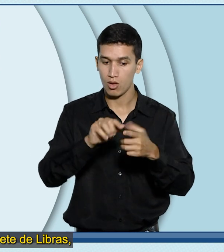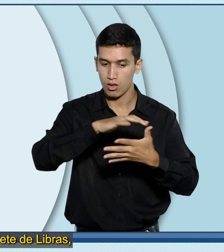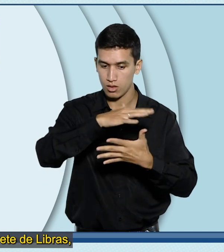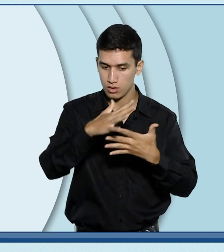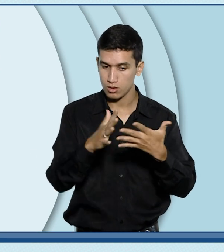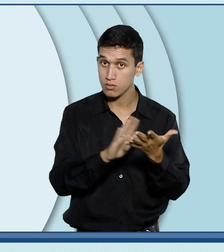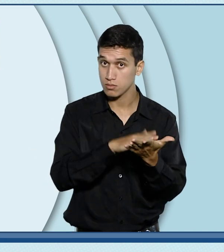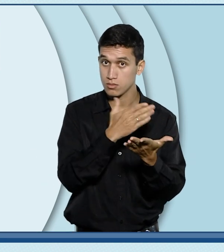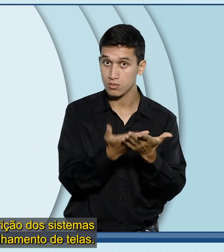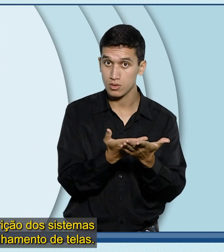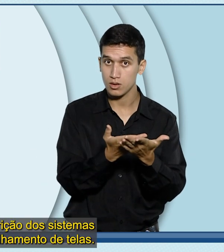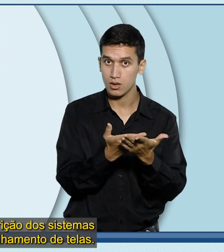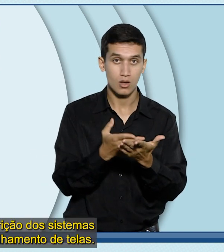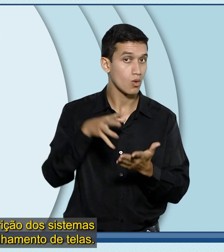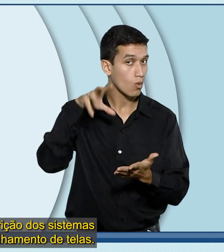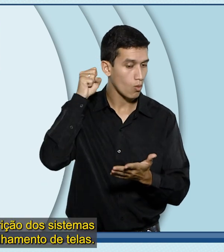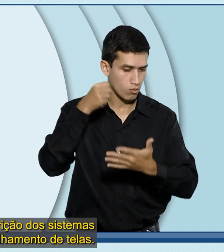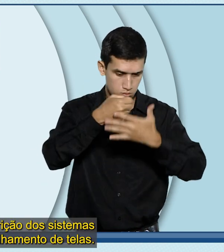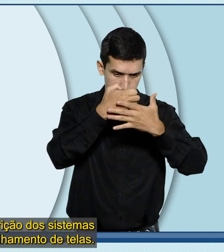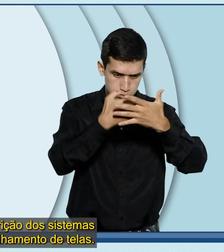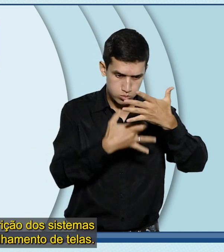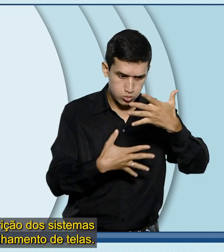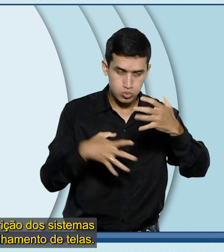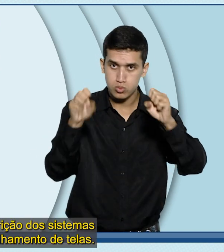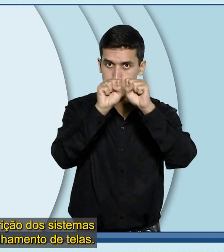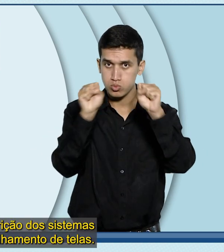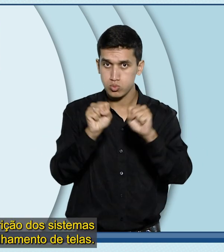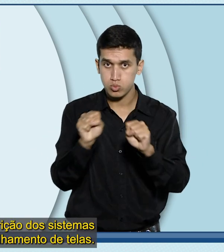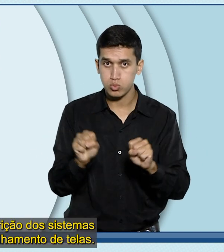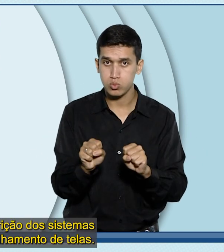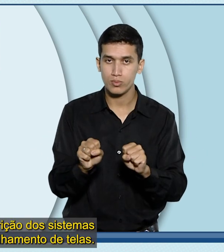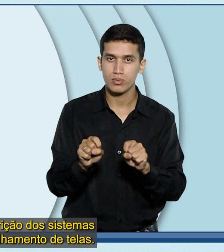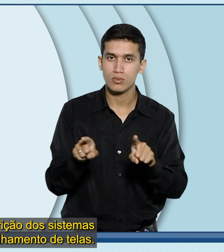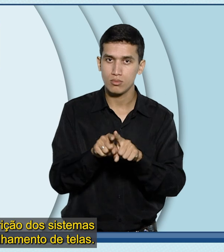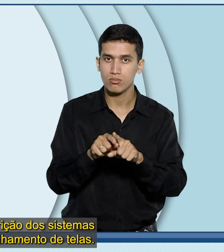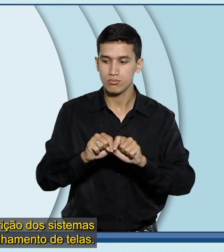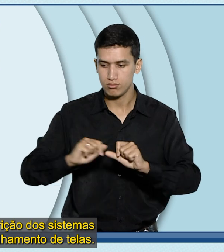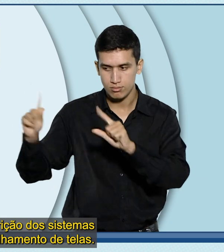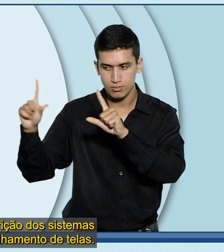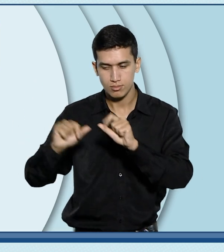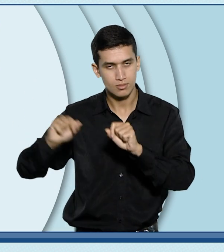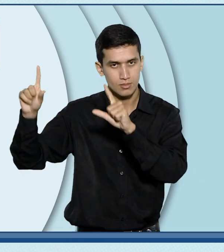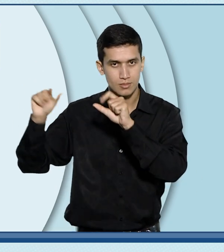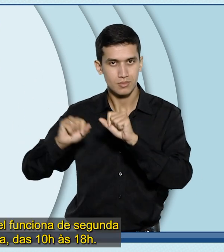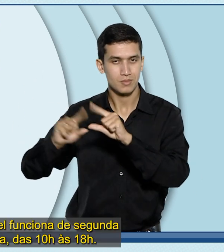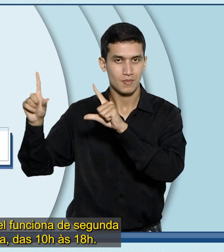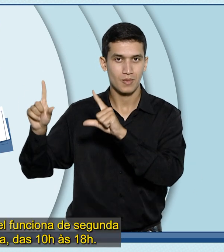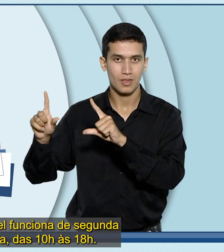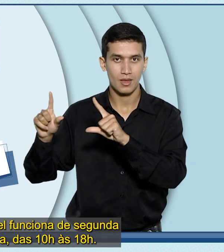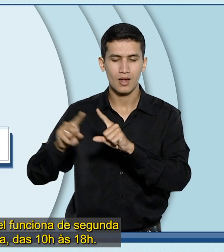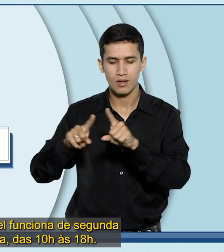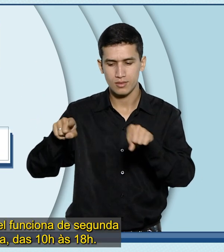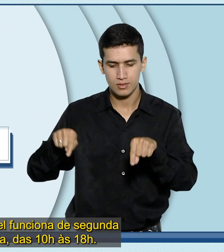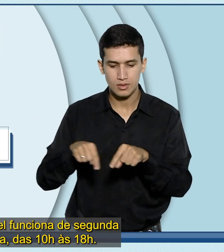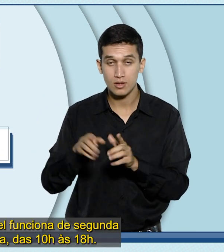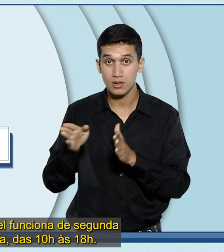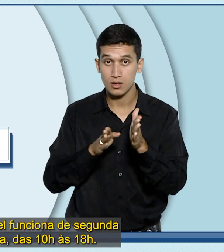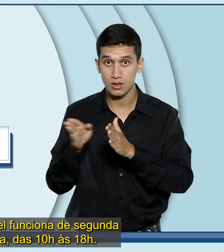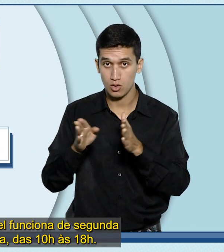libras, audiodescrição dos sistemas e compartilhamento de telas. A sala acessível funciona de